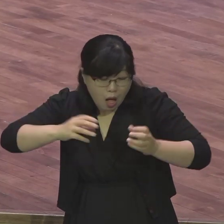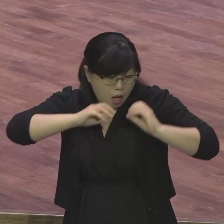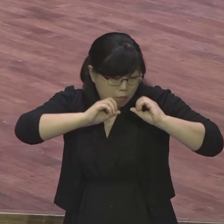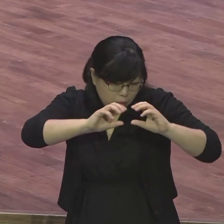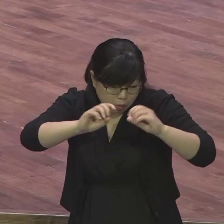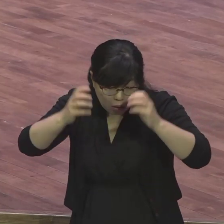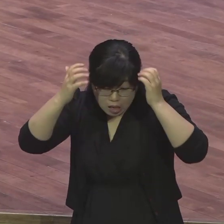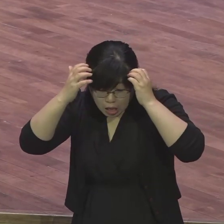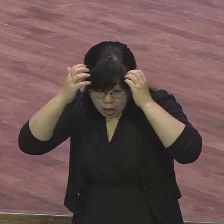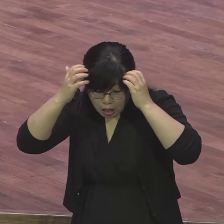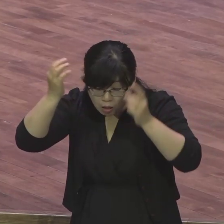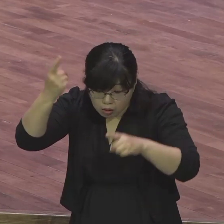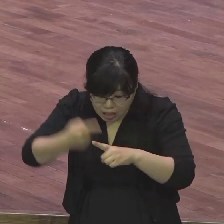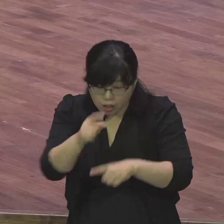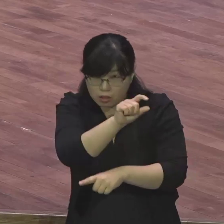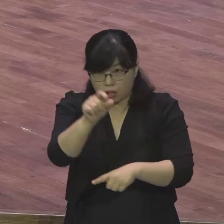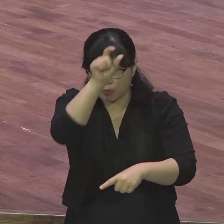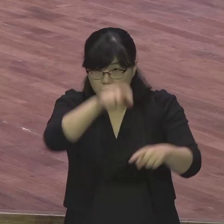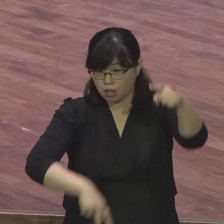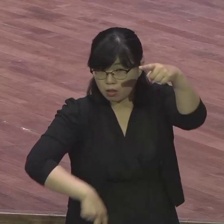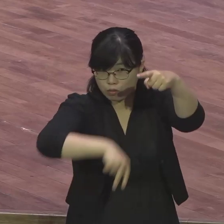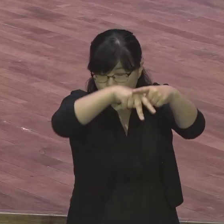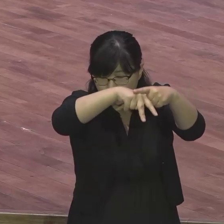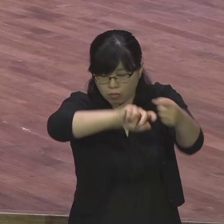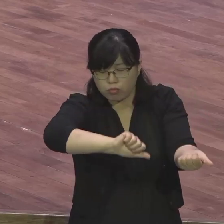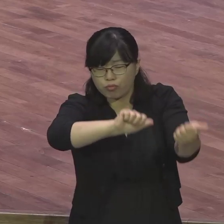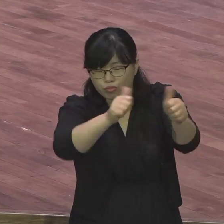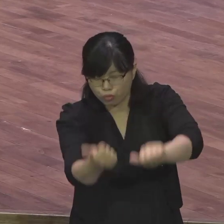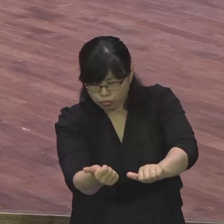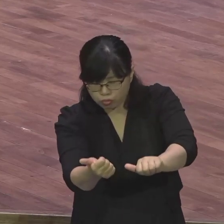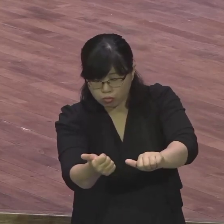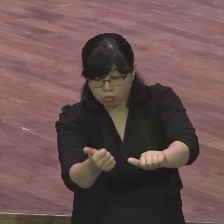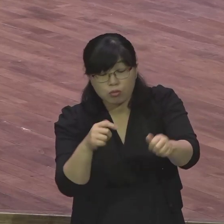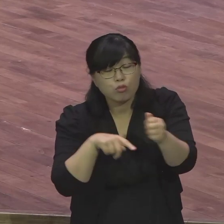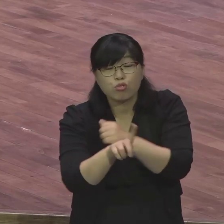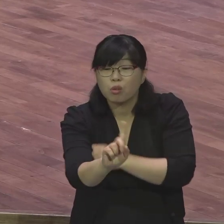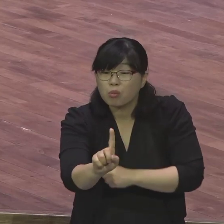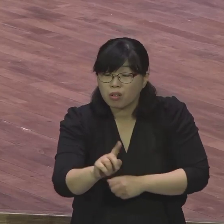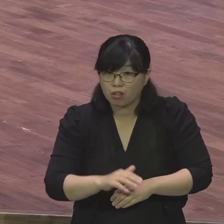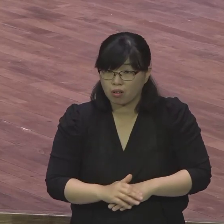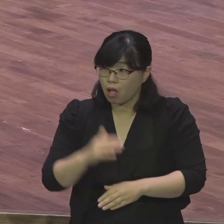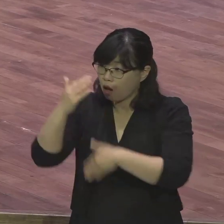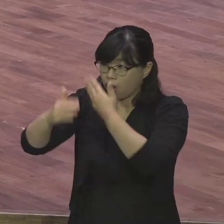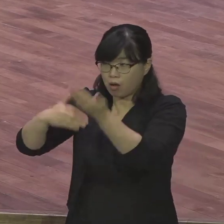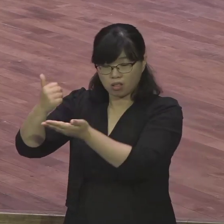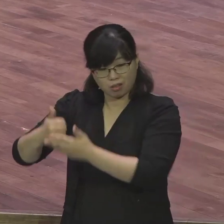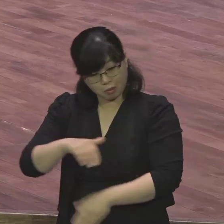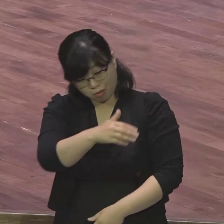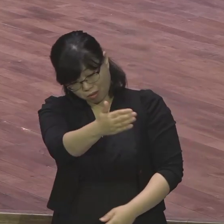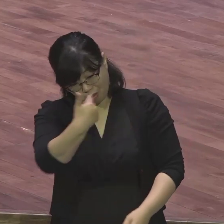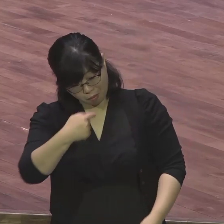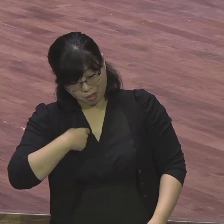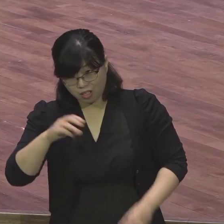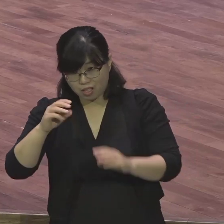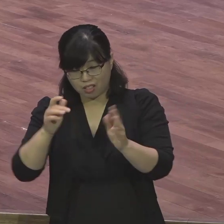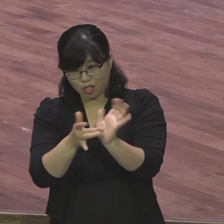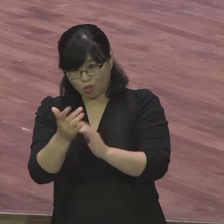한마디면 끝날 건 그렇게 하신 분이 아니란 말이에요 구원은 어떻게 해요 믿음으로 하나님